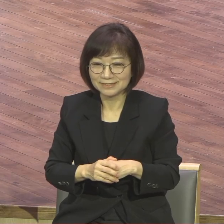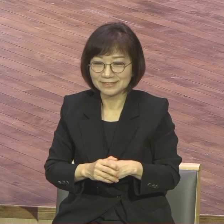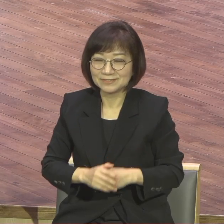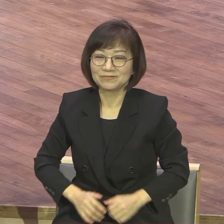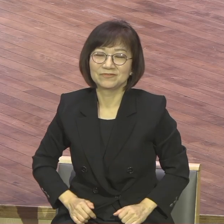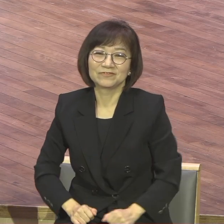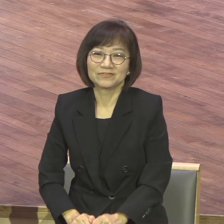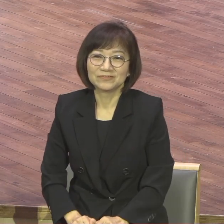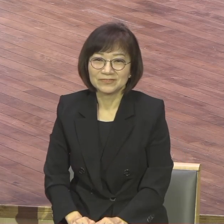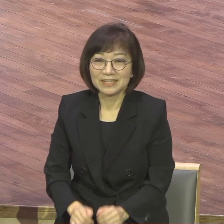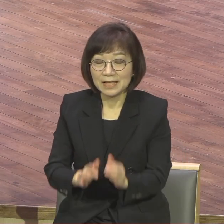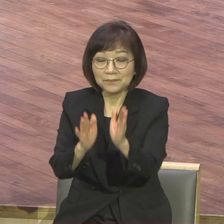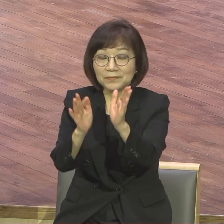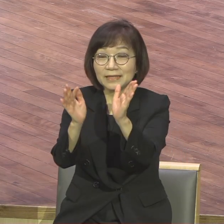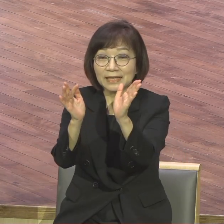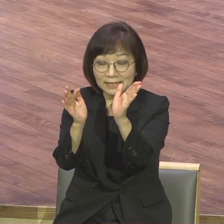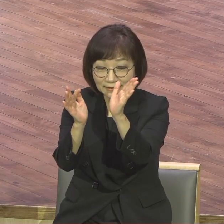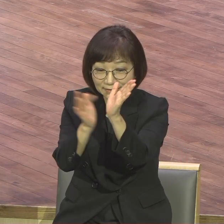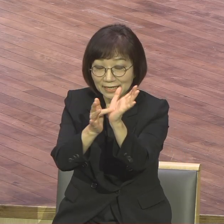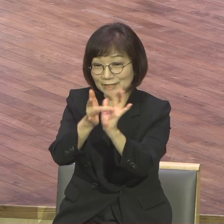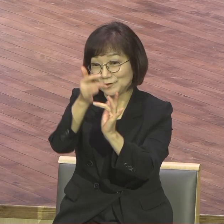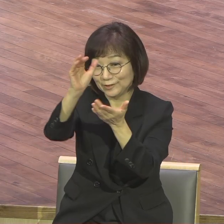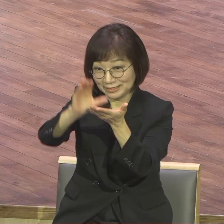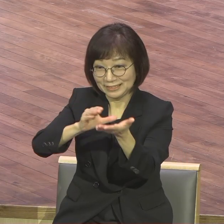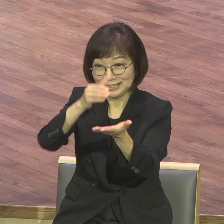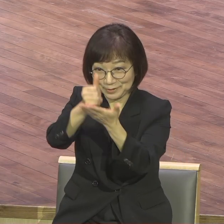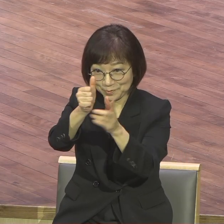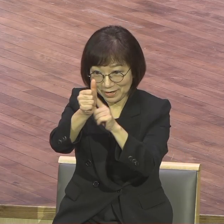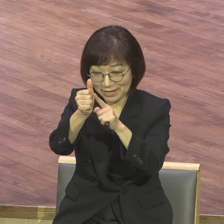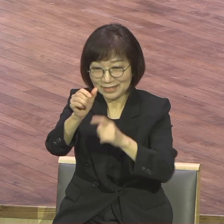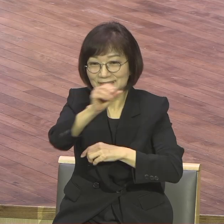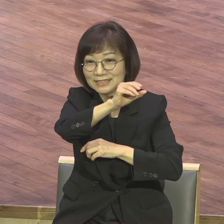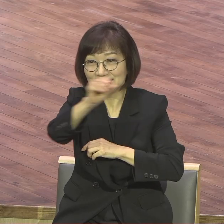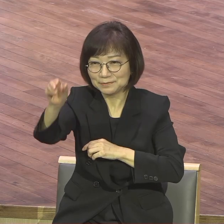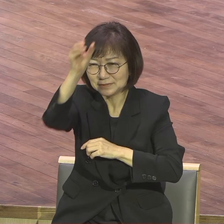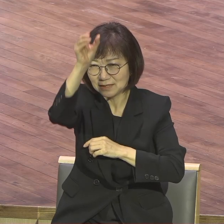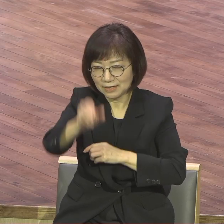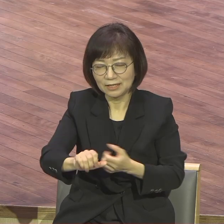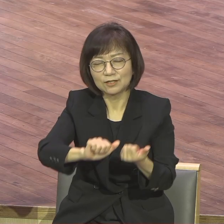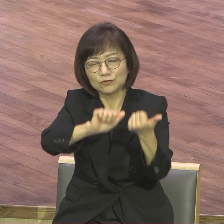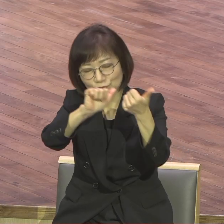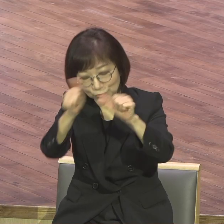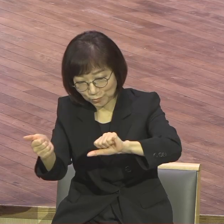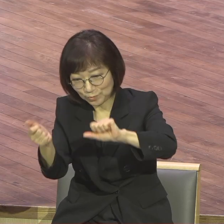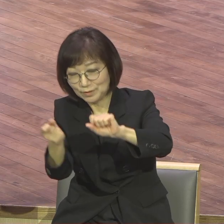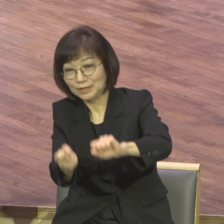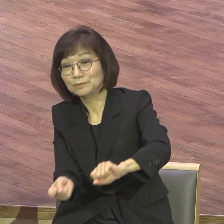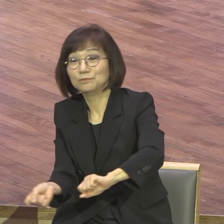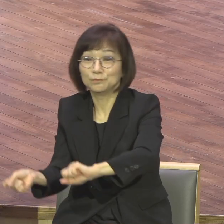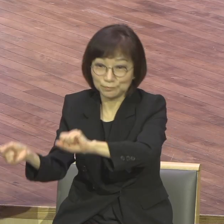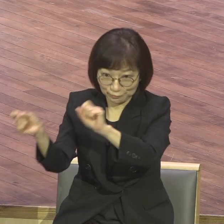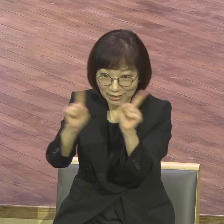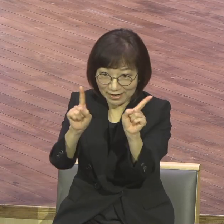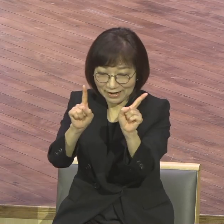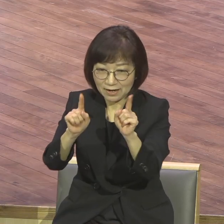그리스도의 십자가의 대속과 부활도 마찬가지예요. 그래서 오늘 말씀 제목처럼